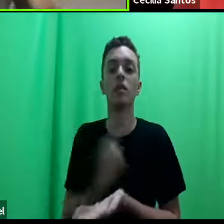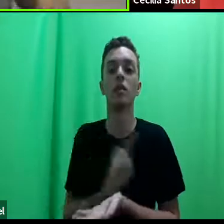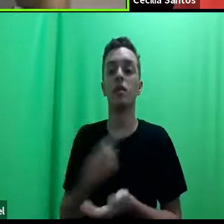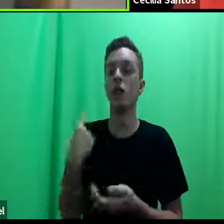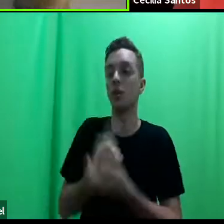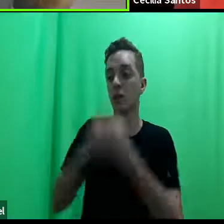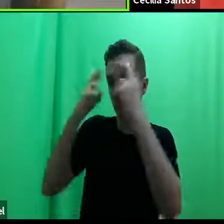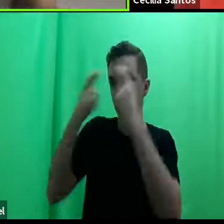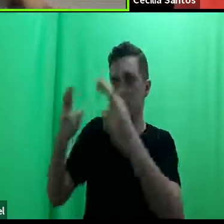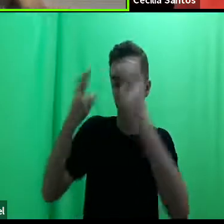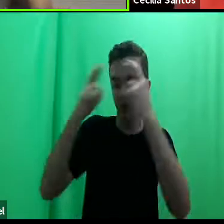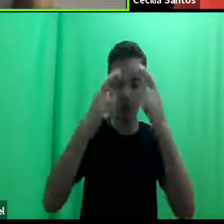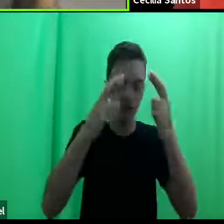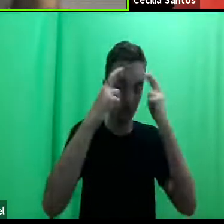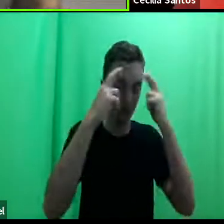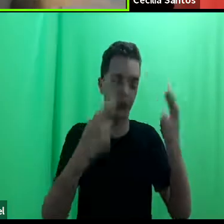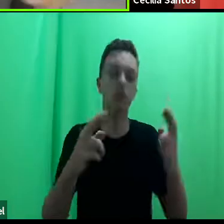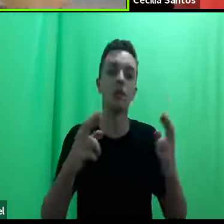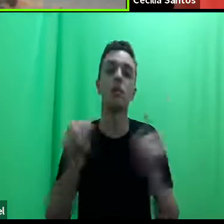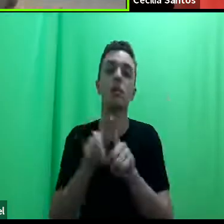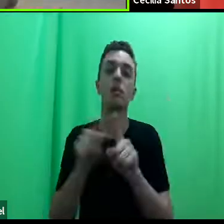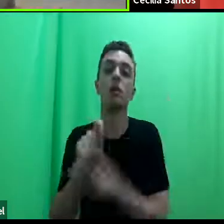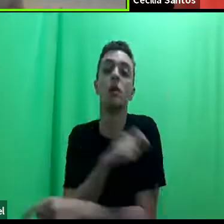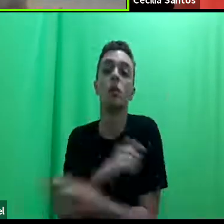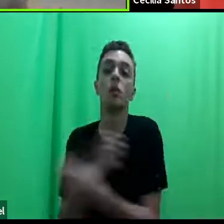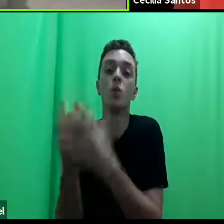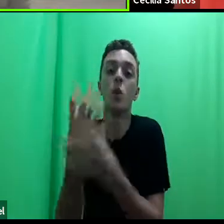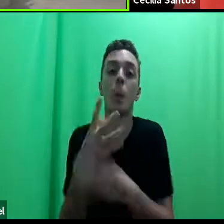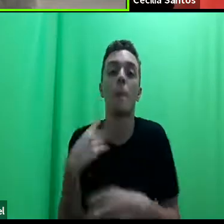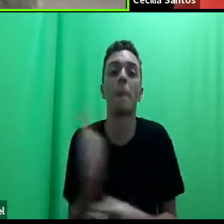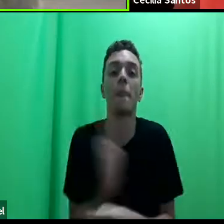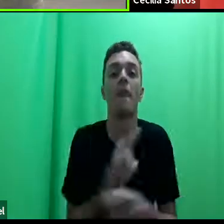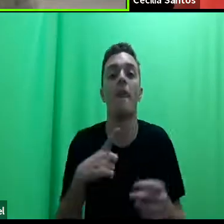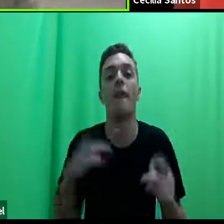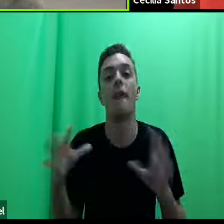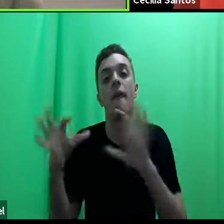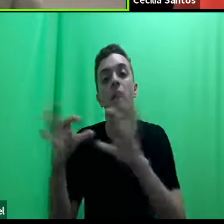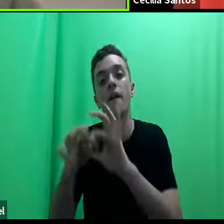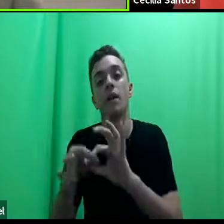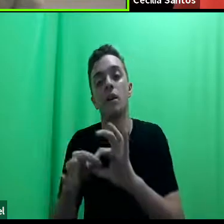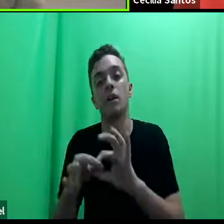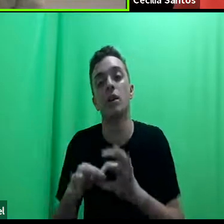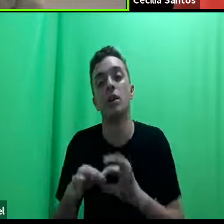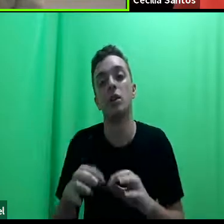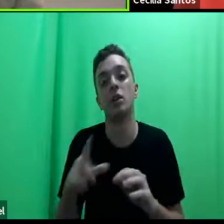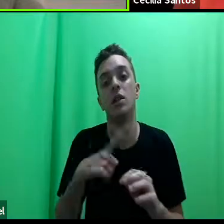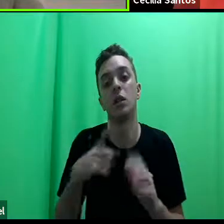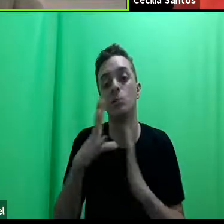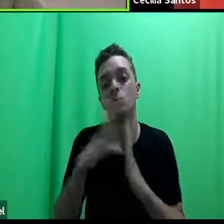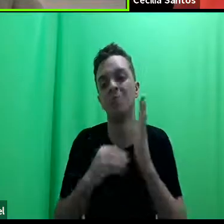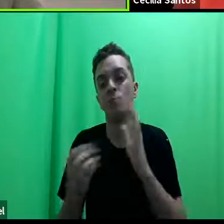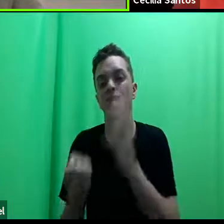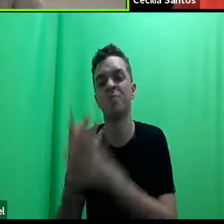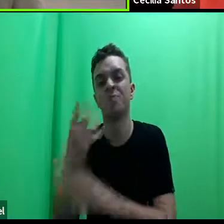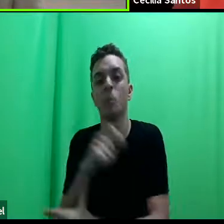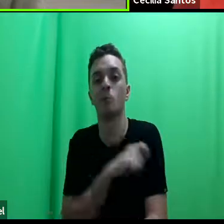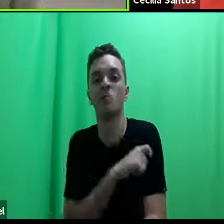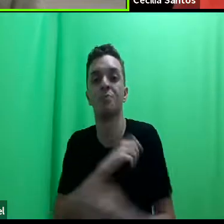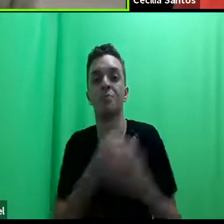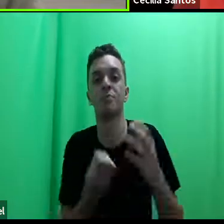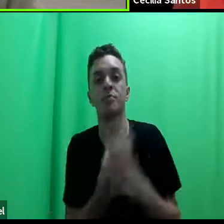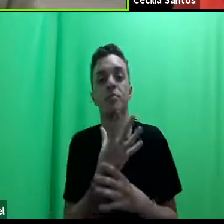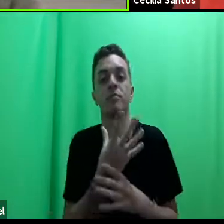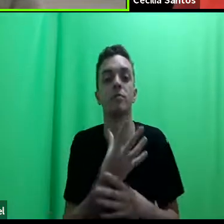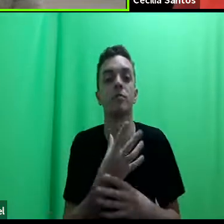pluralidades, né, essas criações que vão sendo feitas, então a gente tem modelos protagonizados por alunos, a gente tem modelos criados pelos docentes,